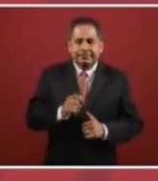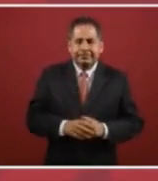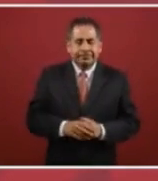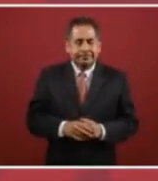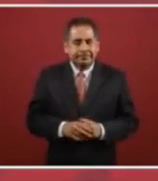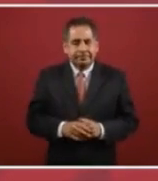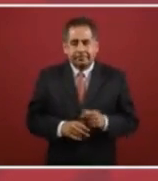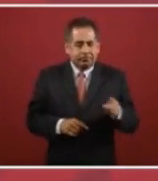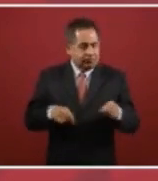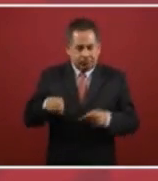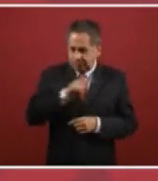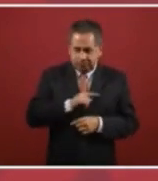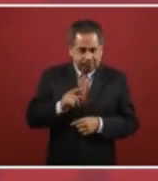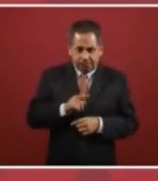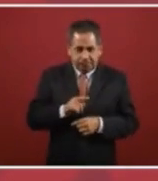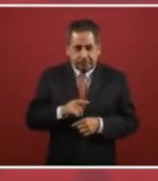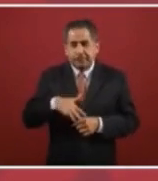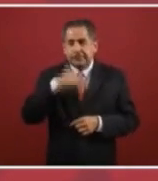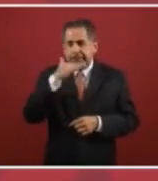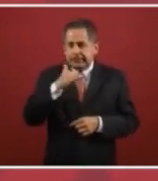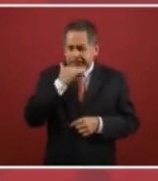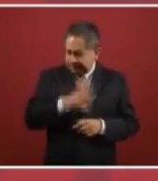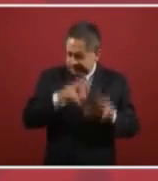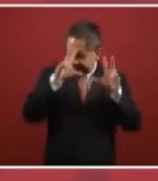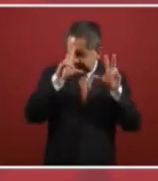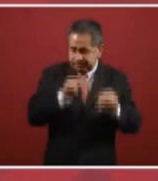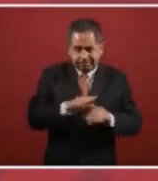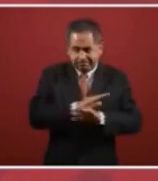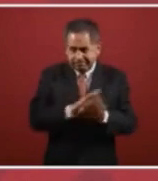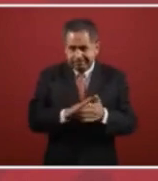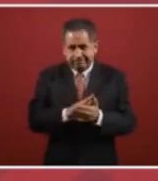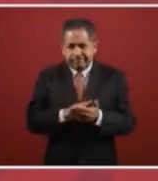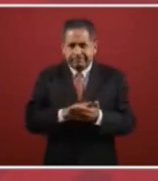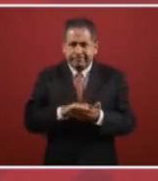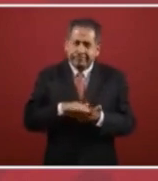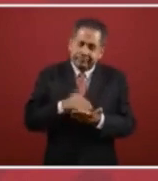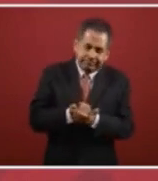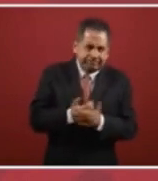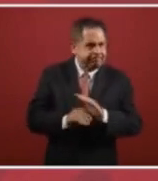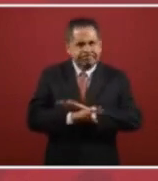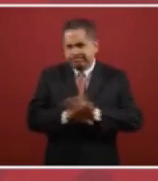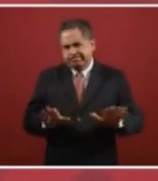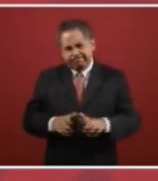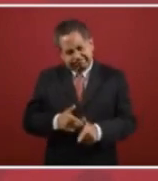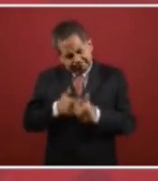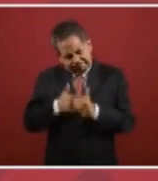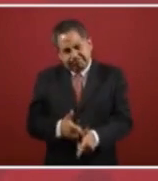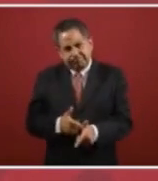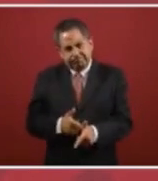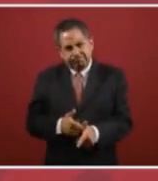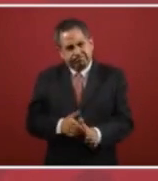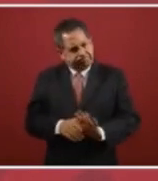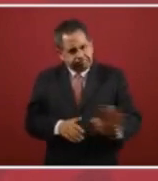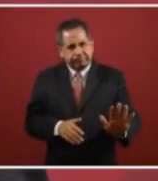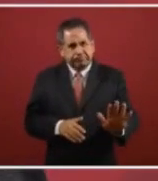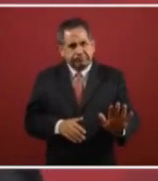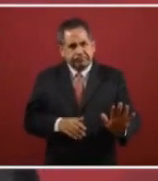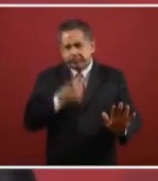no vamos a permitir la corrupción no vamos a ceder y yo hago una reflexión sobre esto